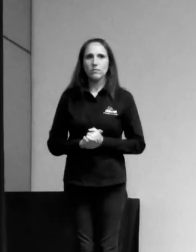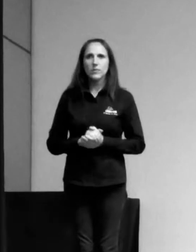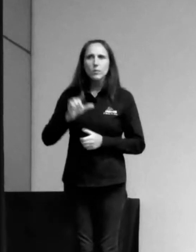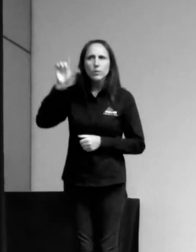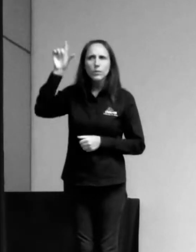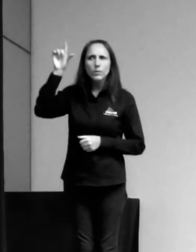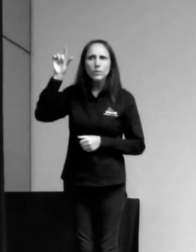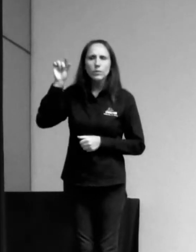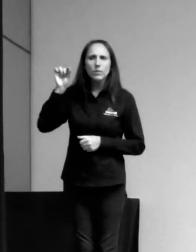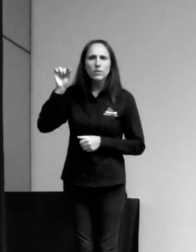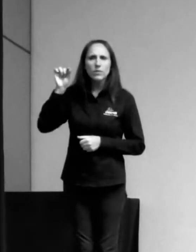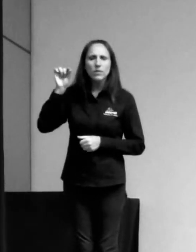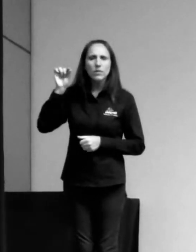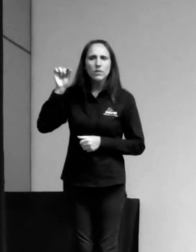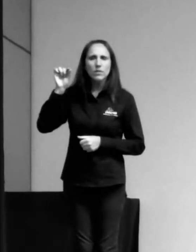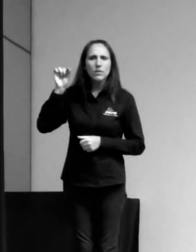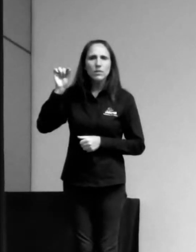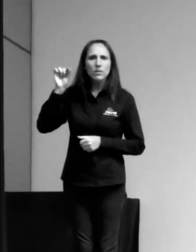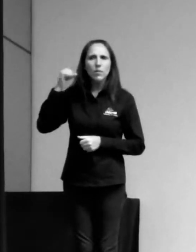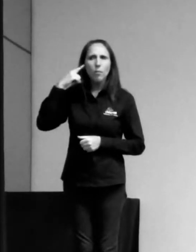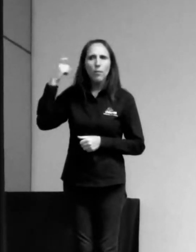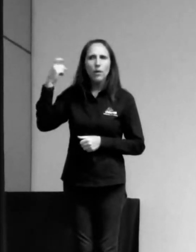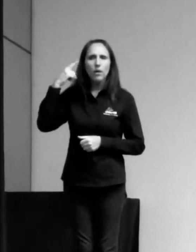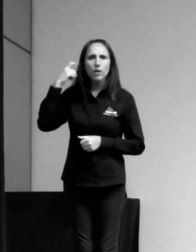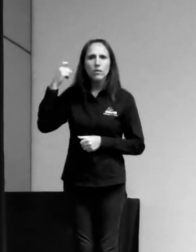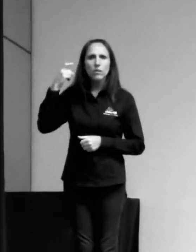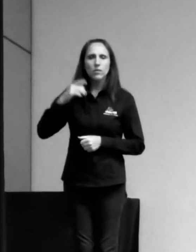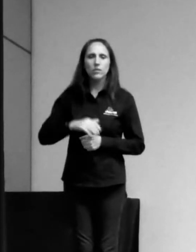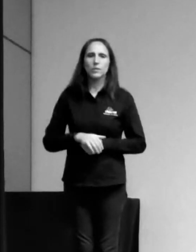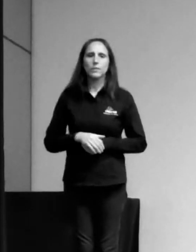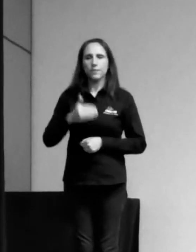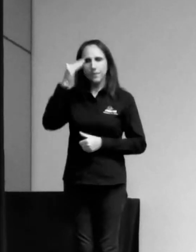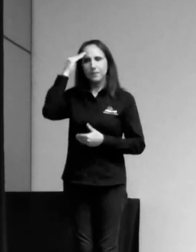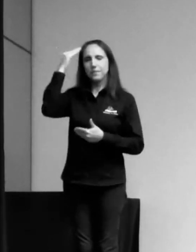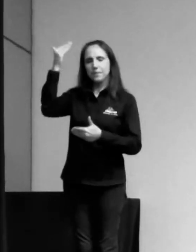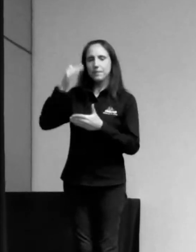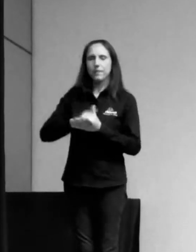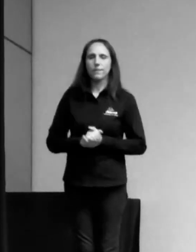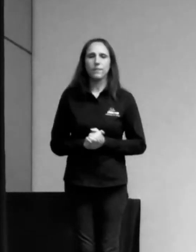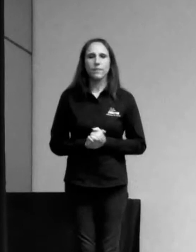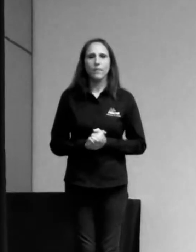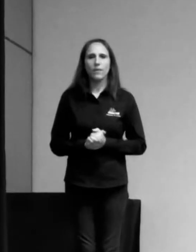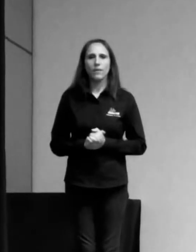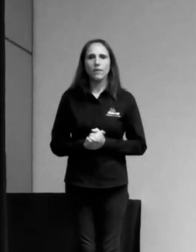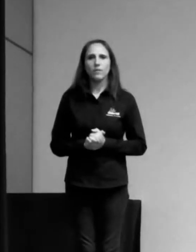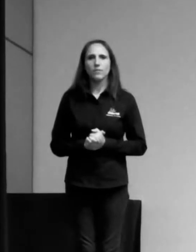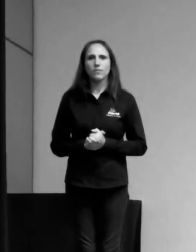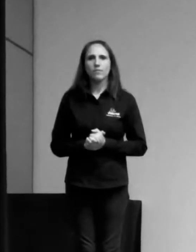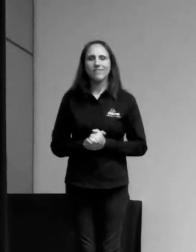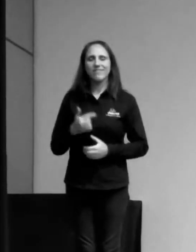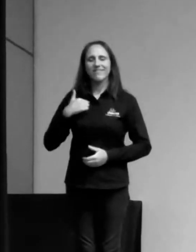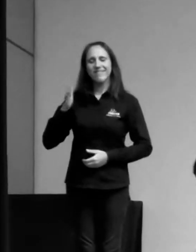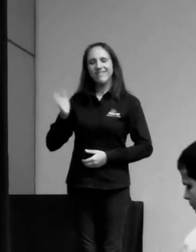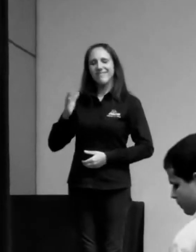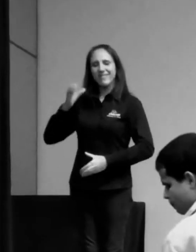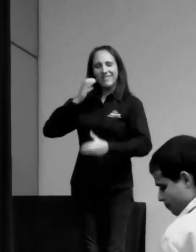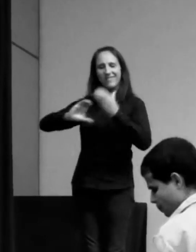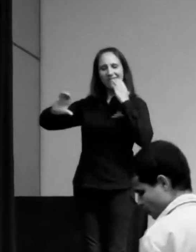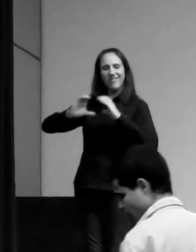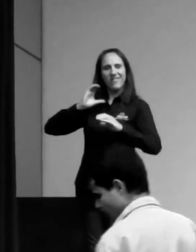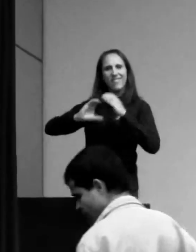um pingo? Está microfonando. Aí, muito bom, muito obrigado. Eu já fui cantor de rock, sabe?